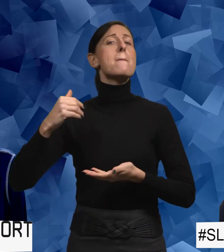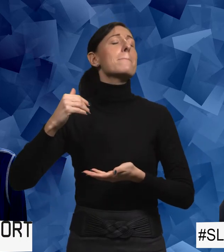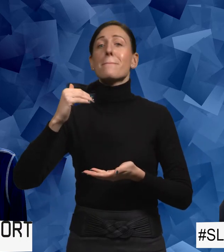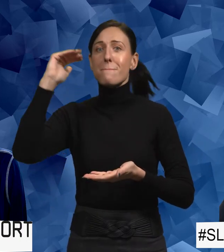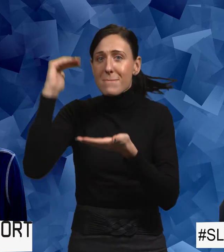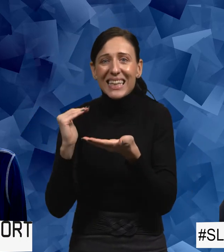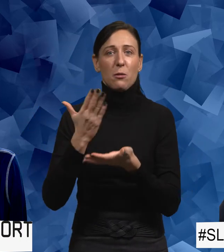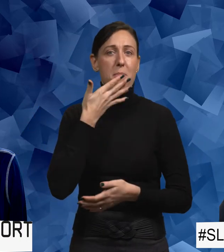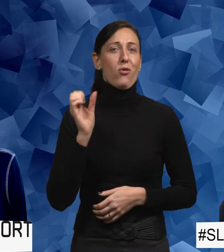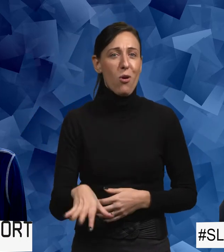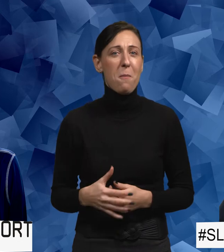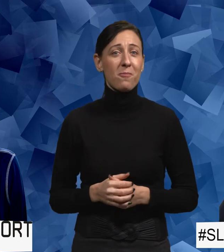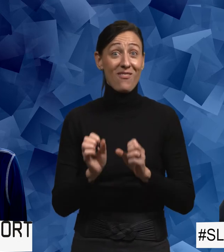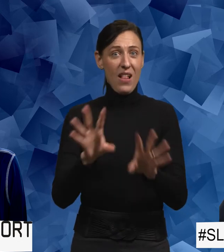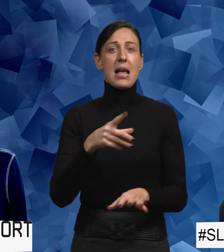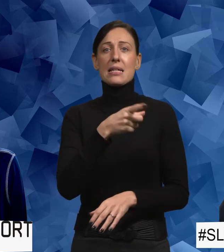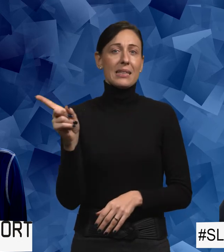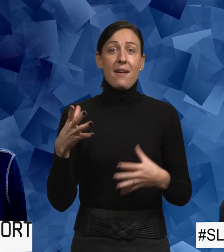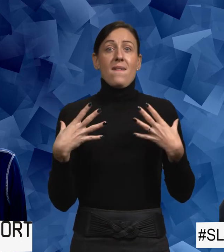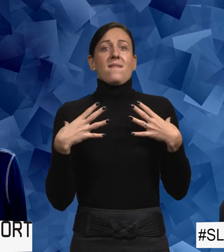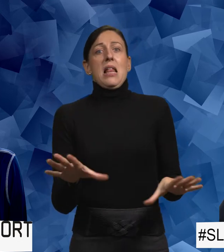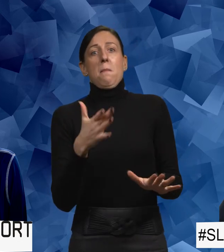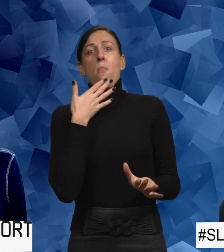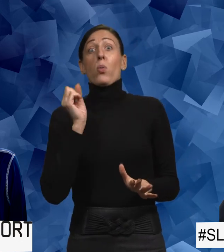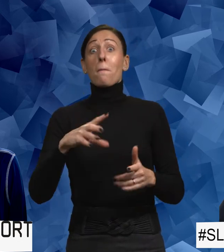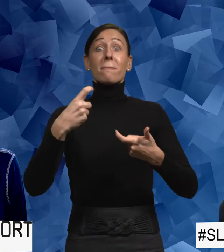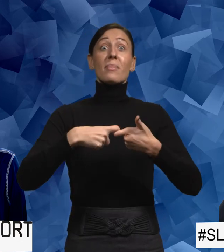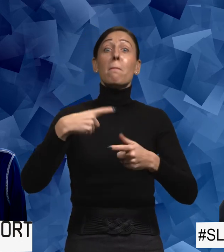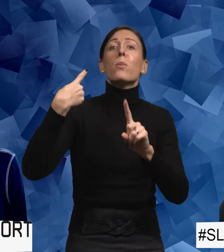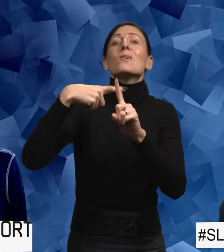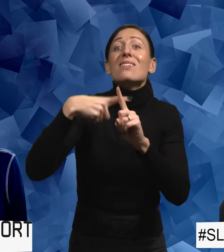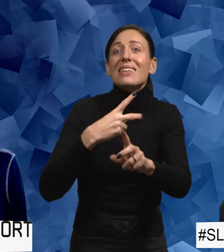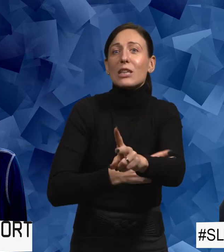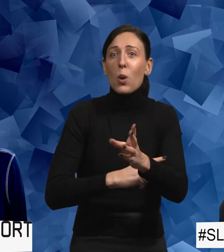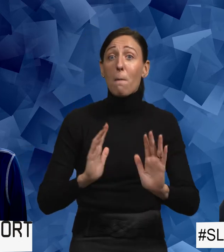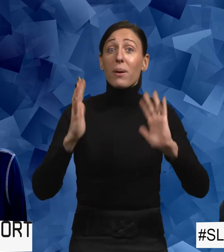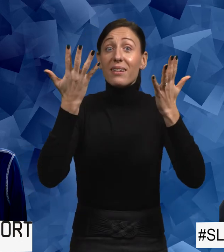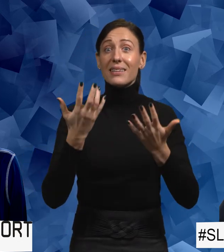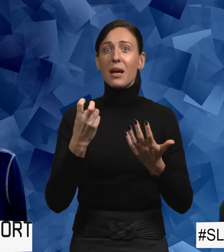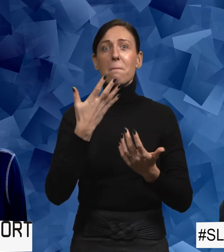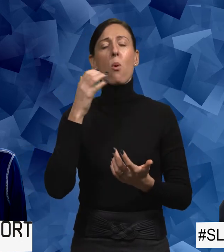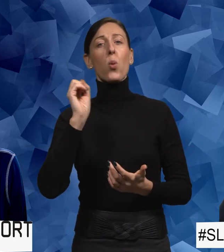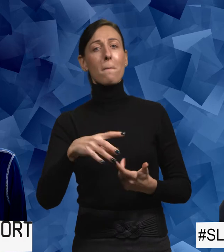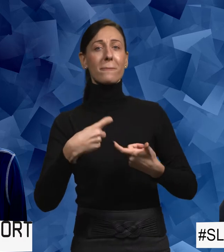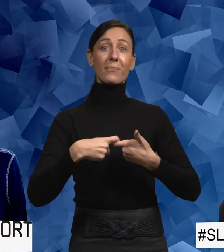vi allra, allra minst pratar om. De flesta skulle inte ens vilja prata om positiva sexuella upplevelser. Och då prata om det